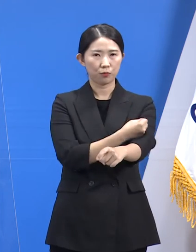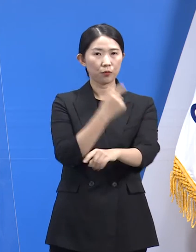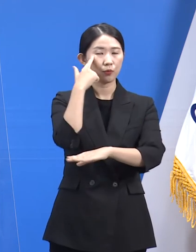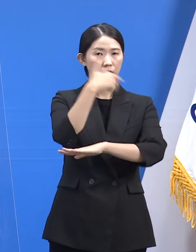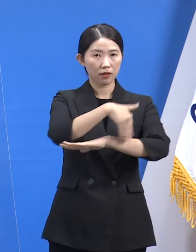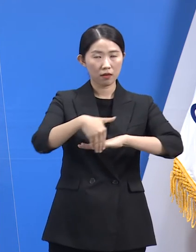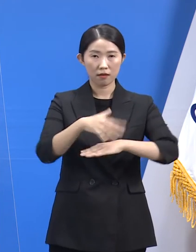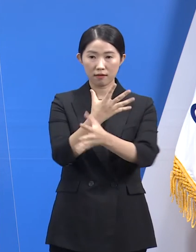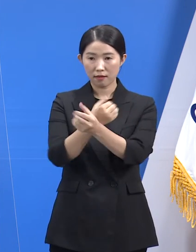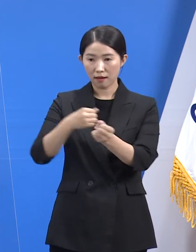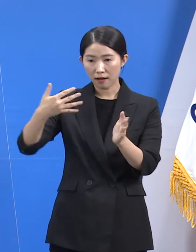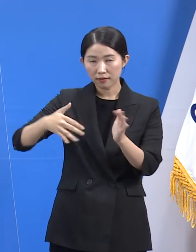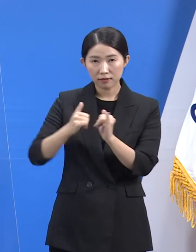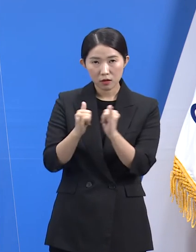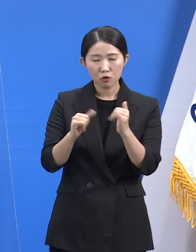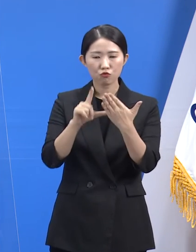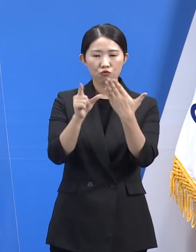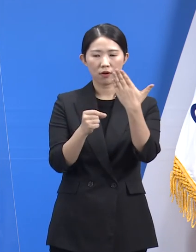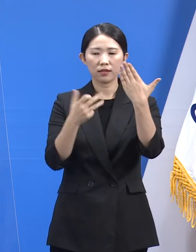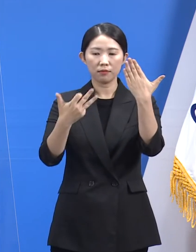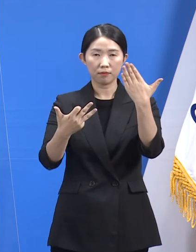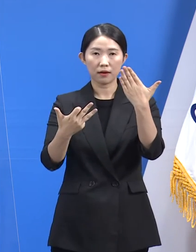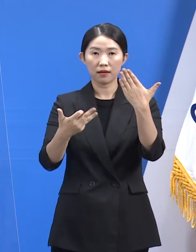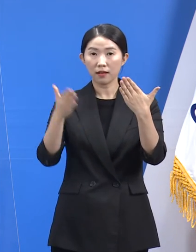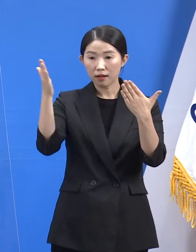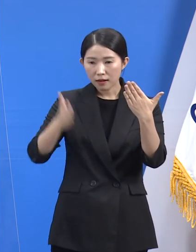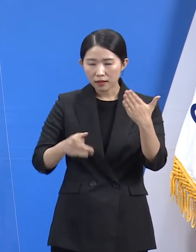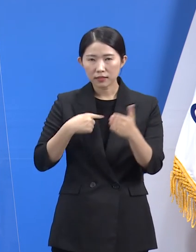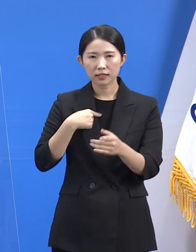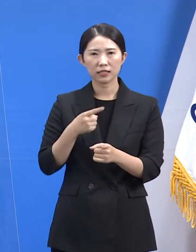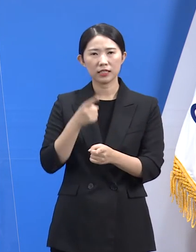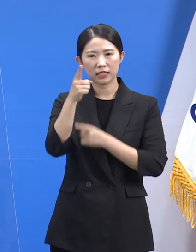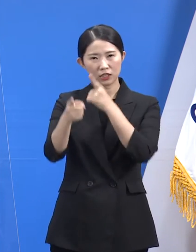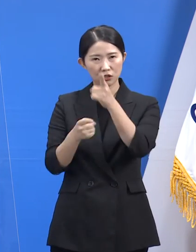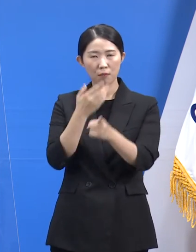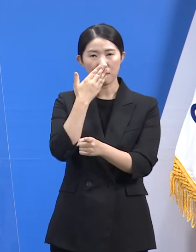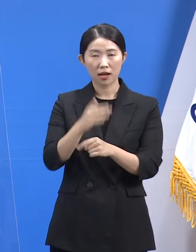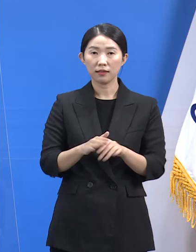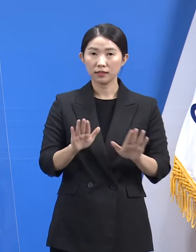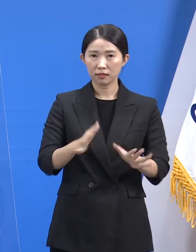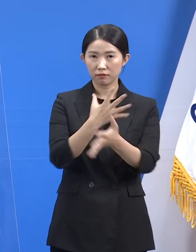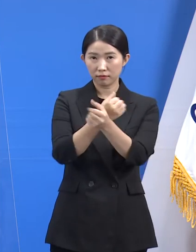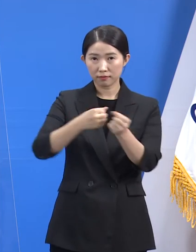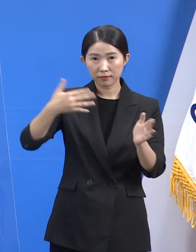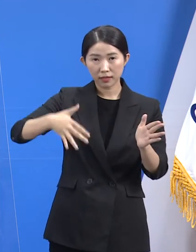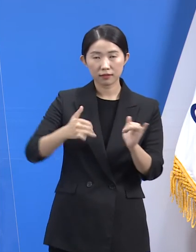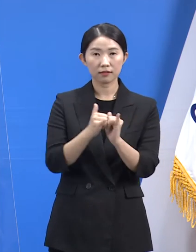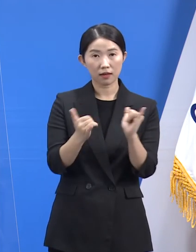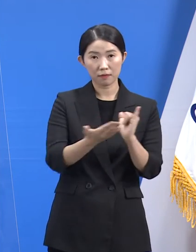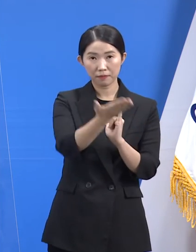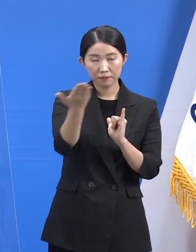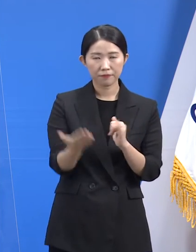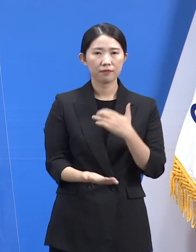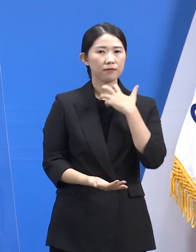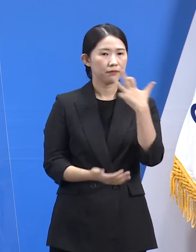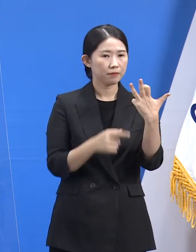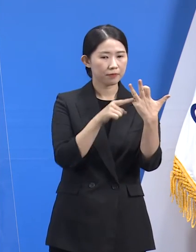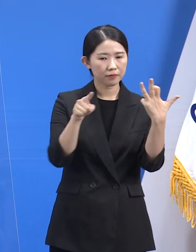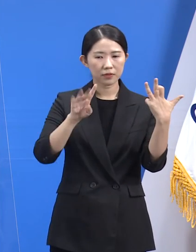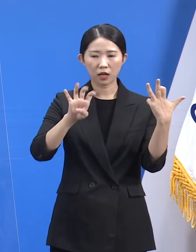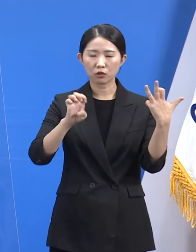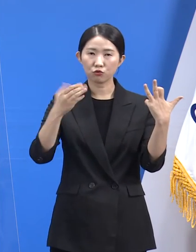9월 18일까지 추가 예약이 가능합니다. 아직 예약을 완료하지 않으신 18세에서 49세 도민